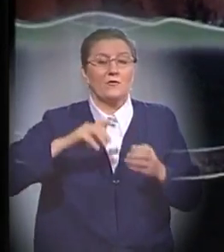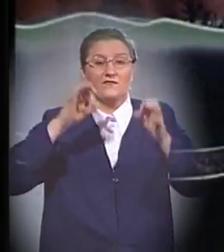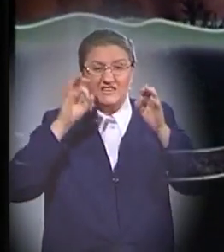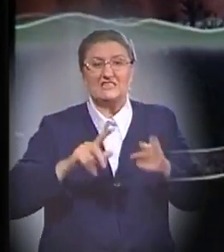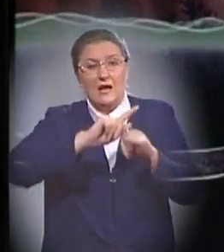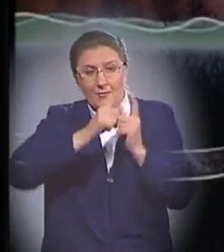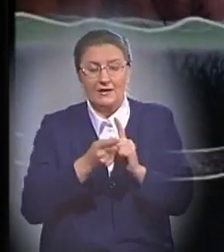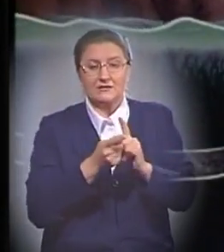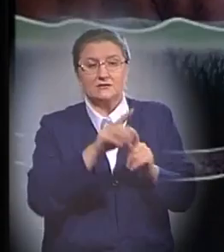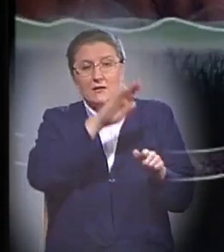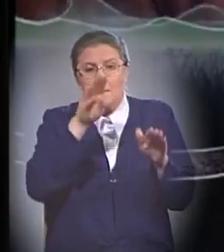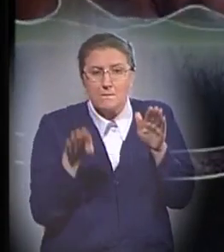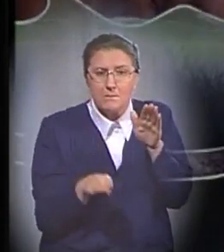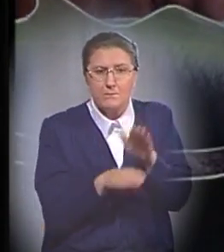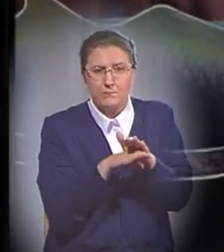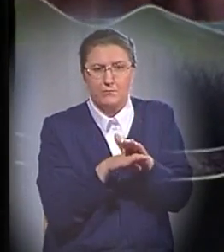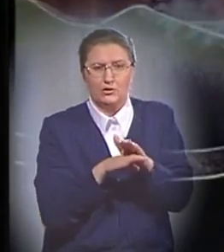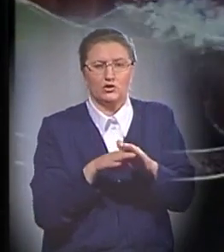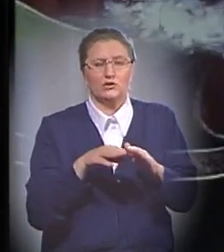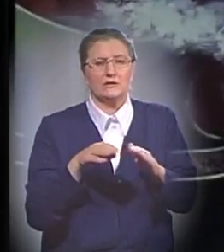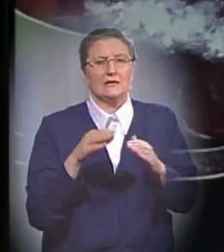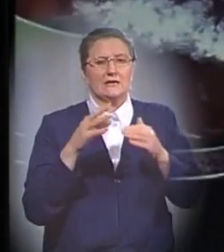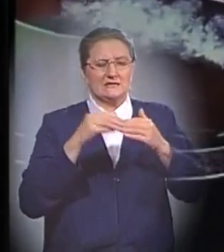оказавшихся погребенными под тоннами осадочных пород.